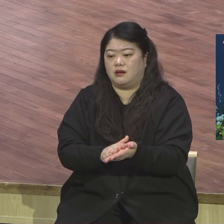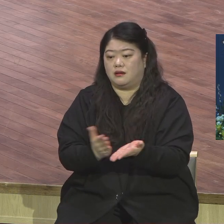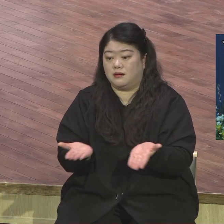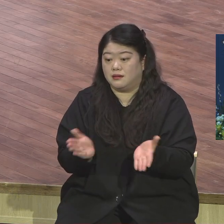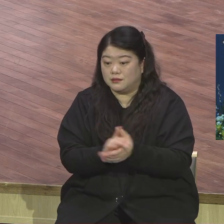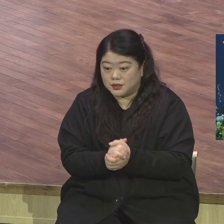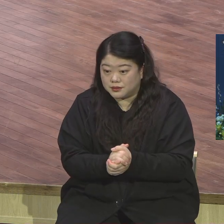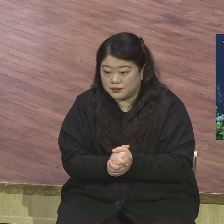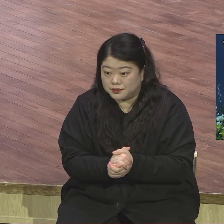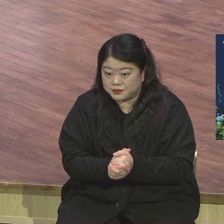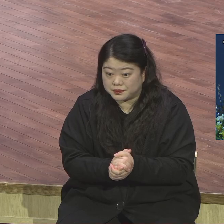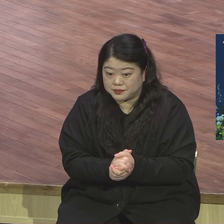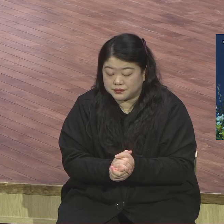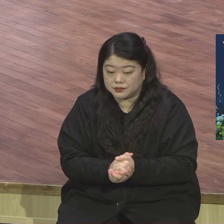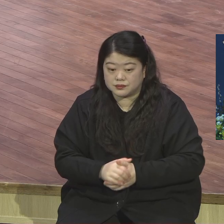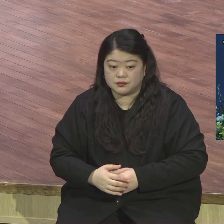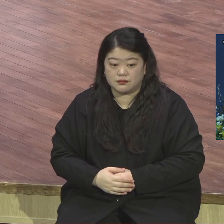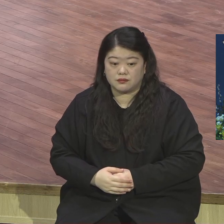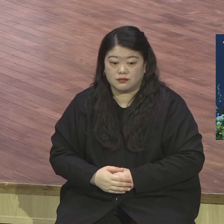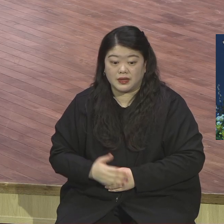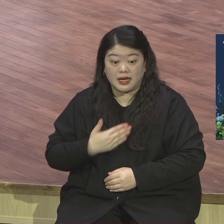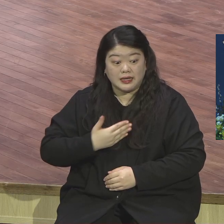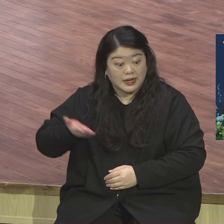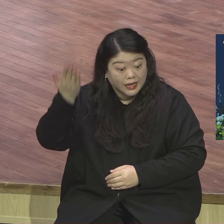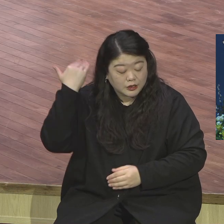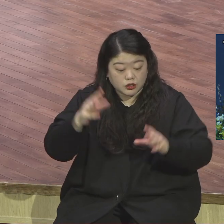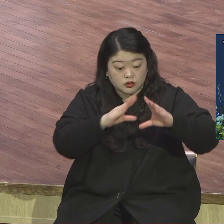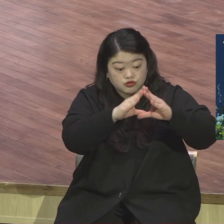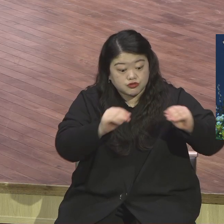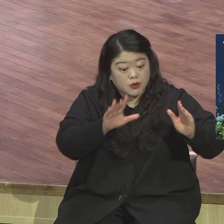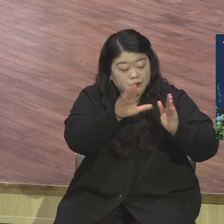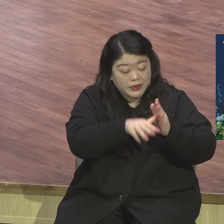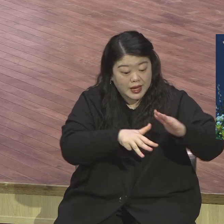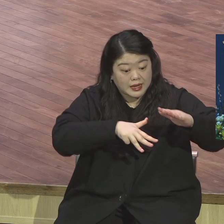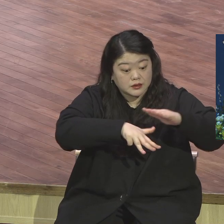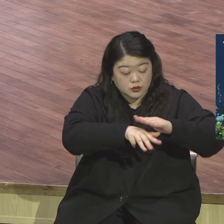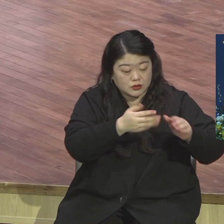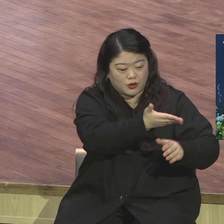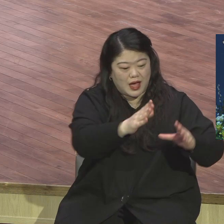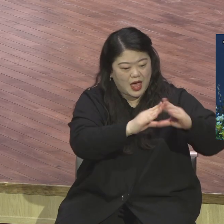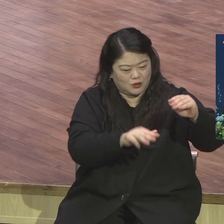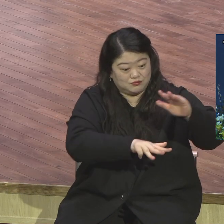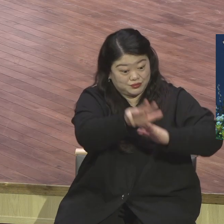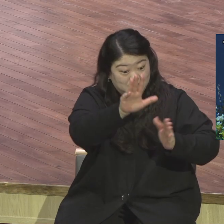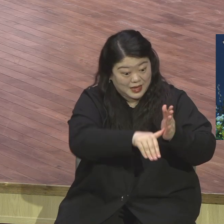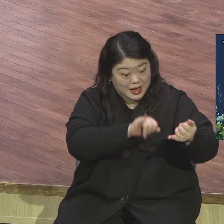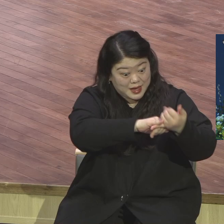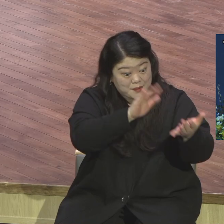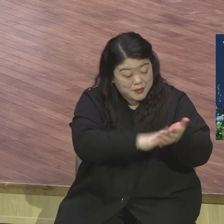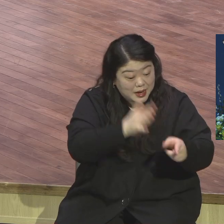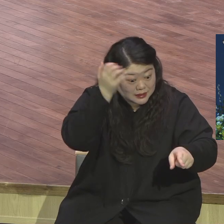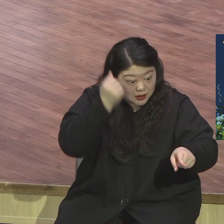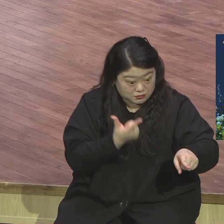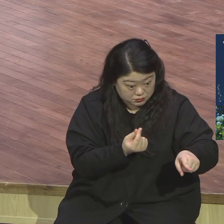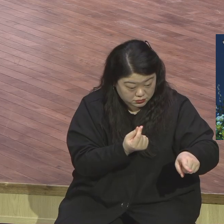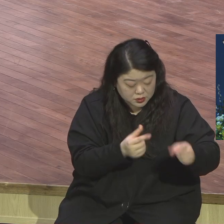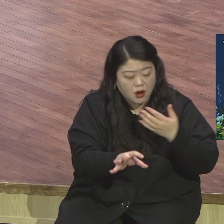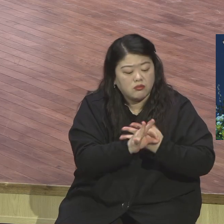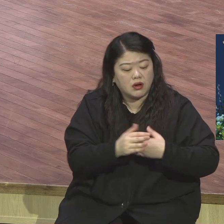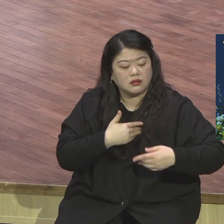내가 말한 한 은약을 기억하라. 내 영이 지금 너희와 함께 하고 있다.